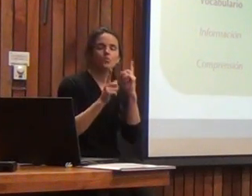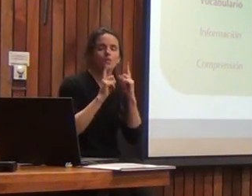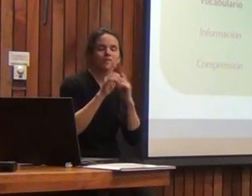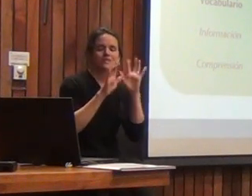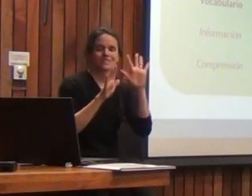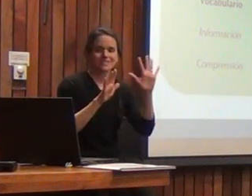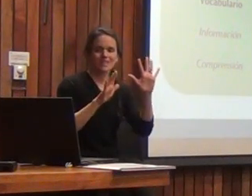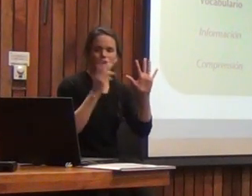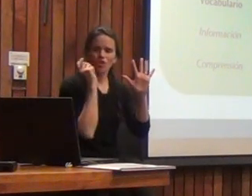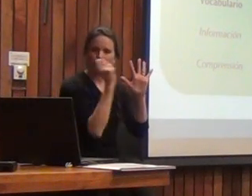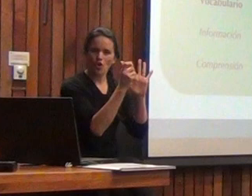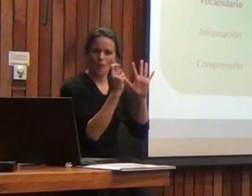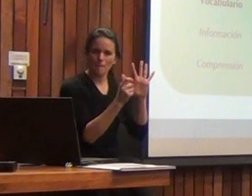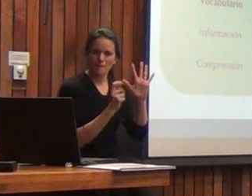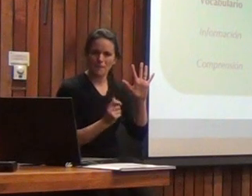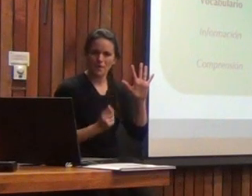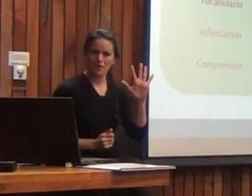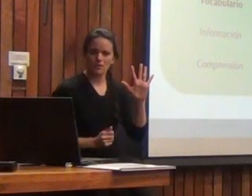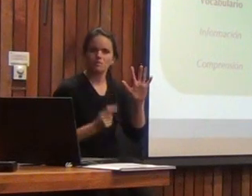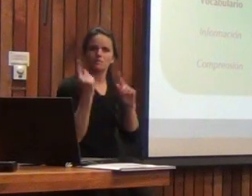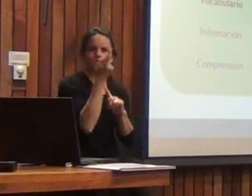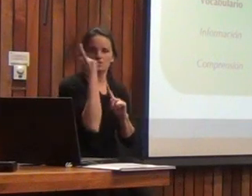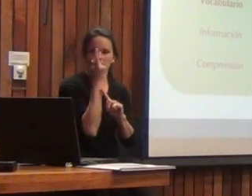dominios de los índices principales.